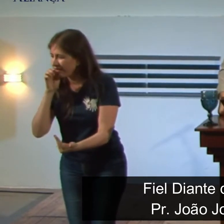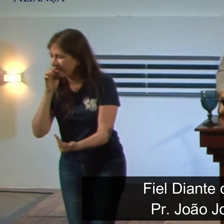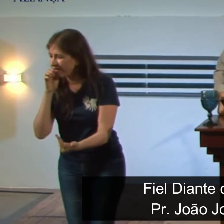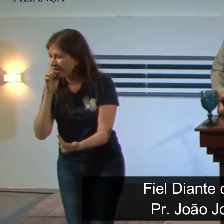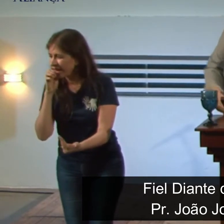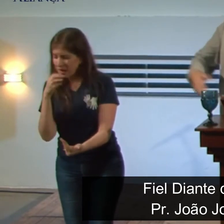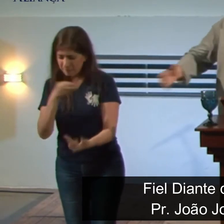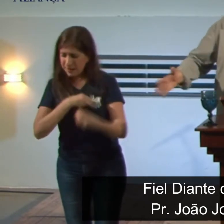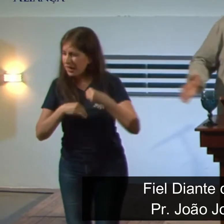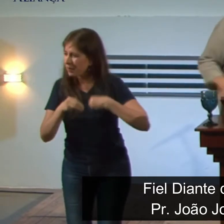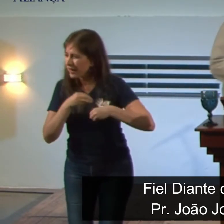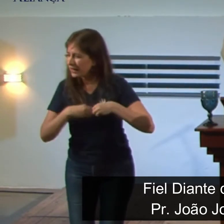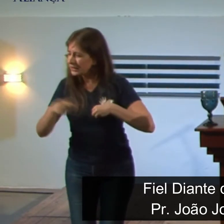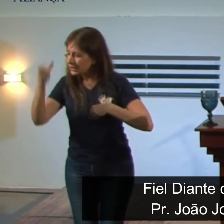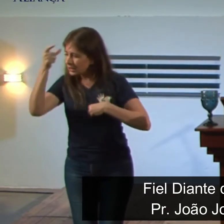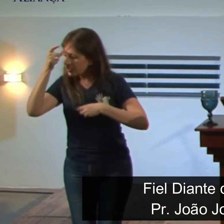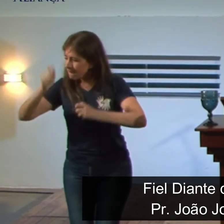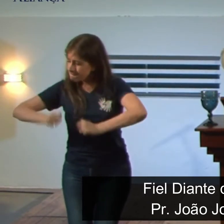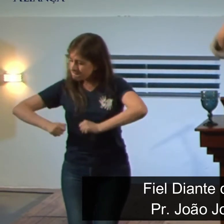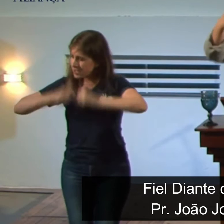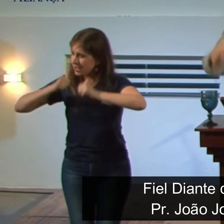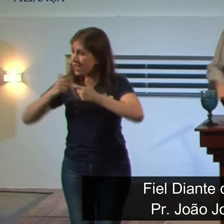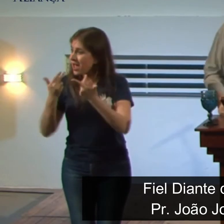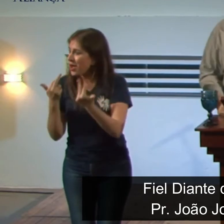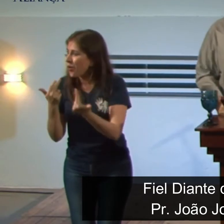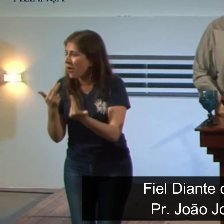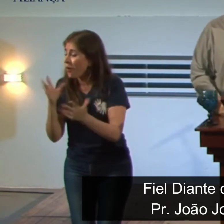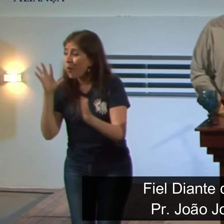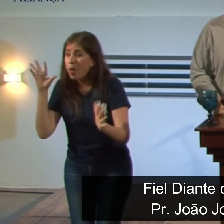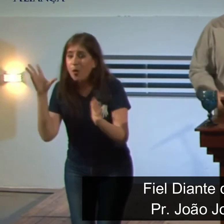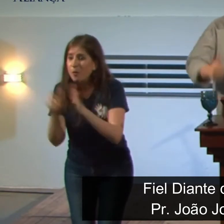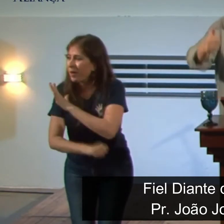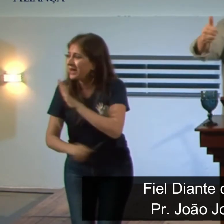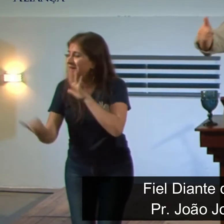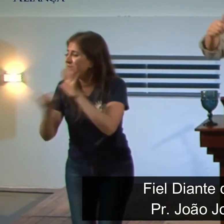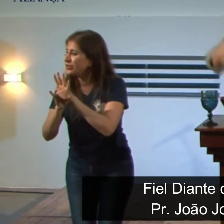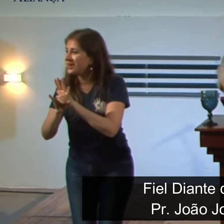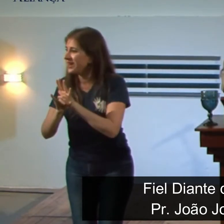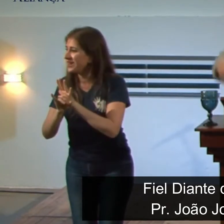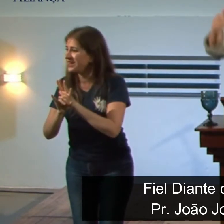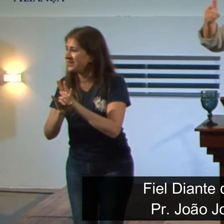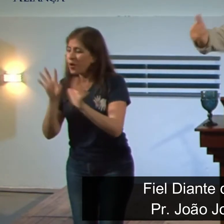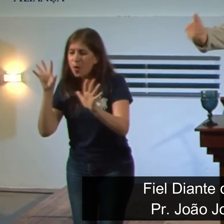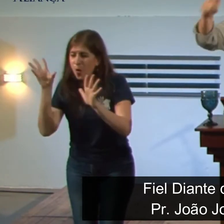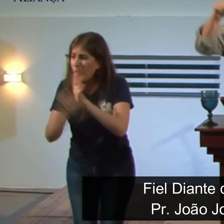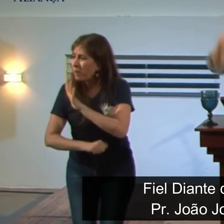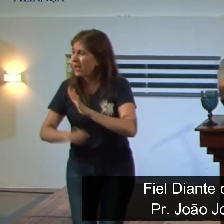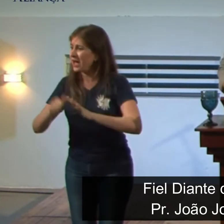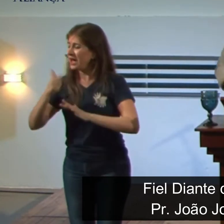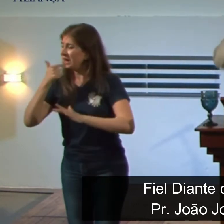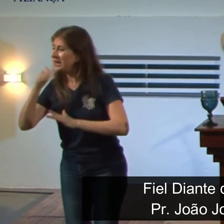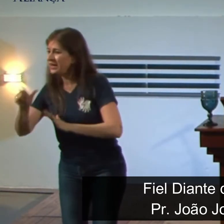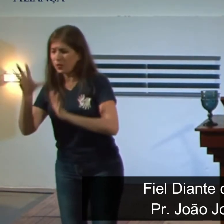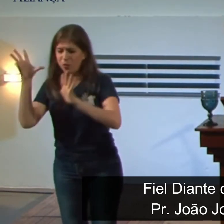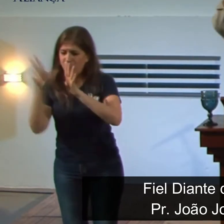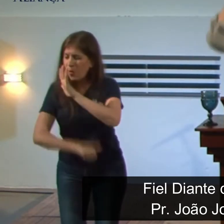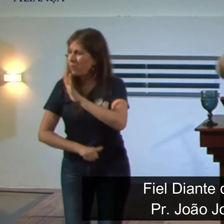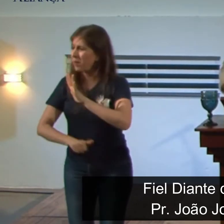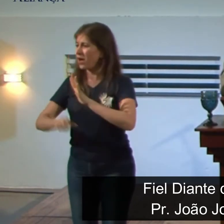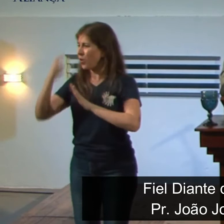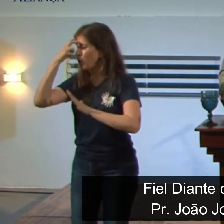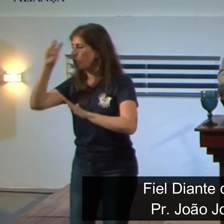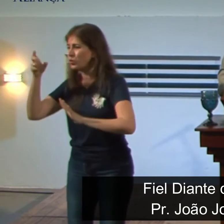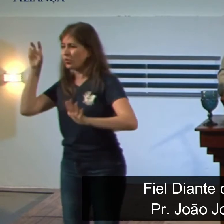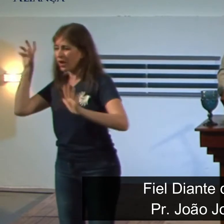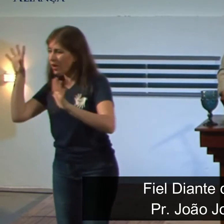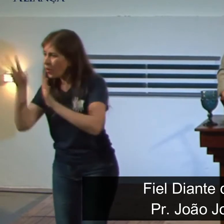povo de Deus, irmão, se você analisa a história da igreja foi sempre a mesma coisa, ele quer mudar a nossa língua, quer mudar a nossa cultura, quer mudar os